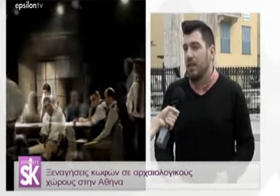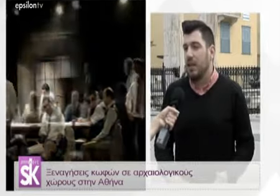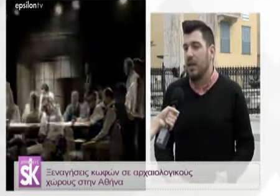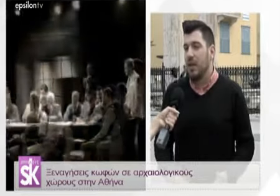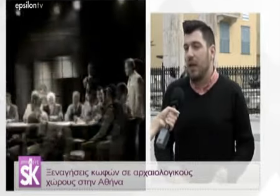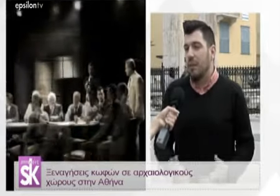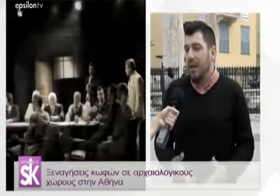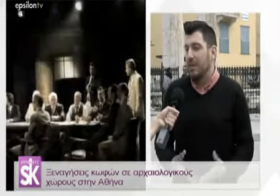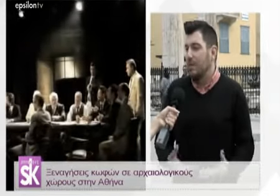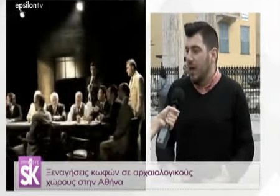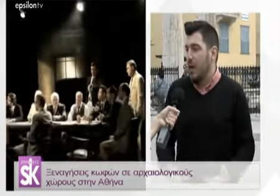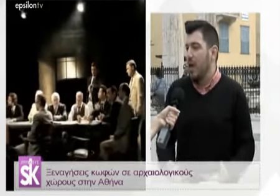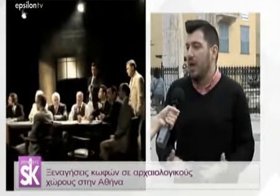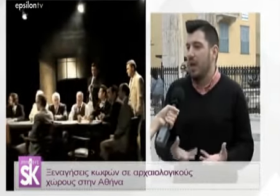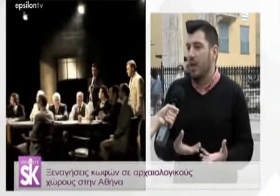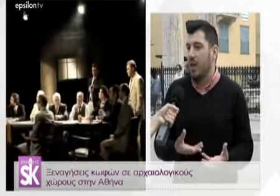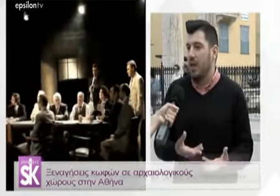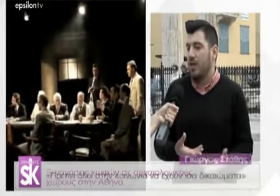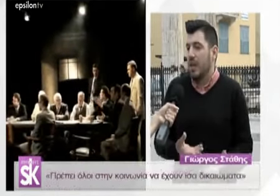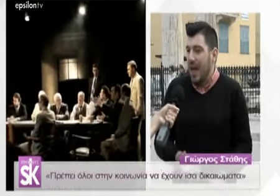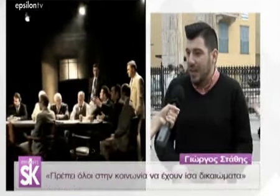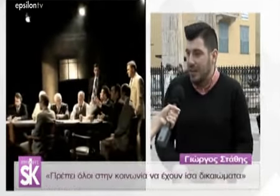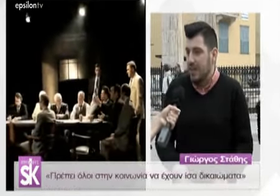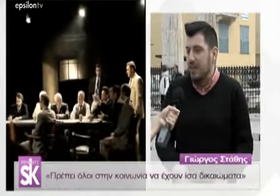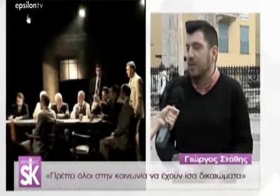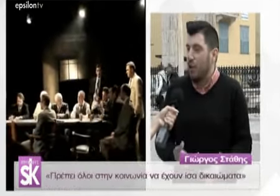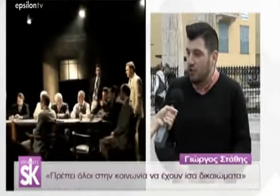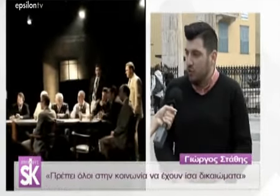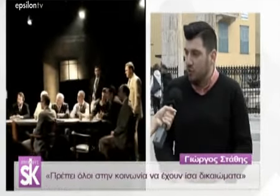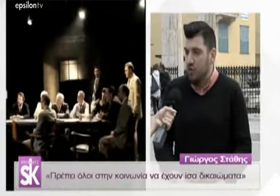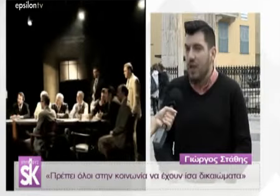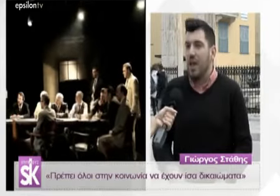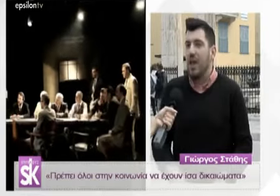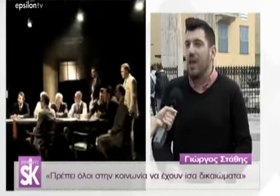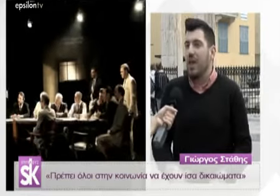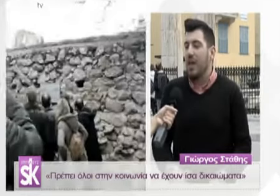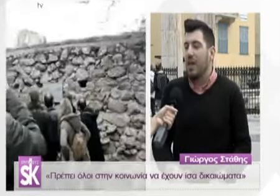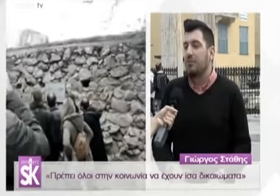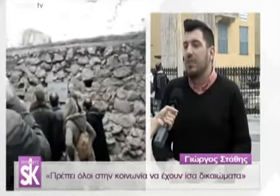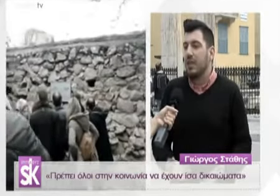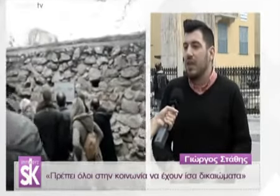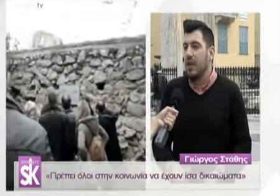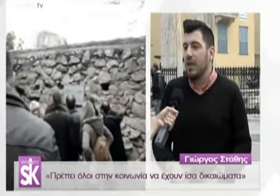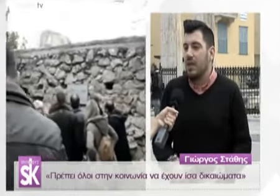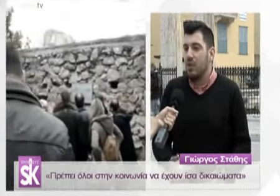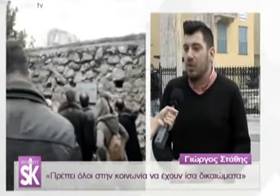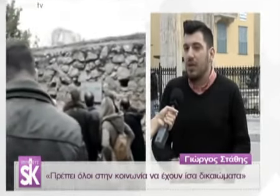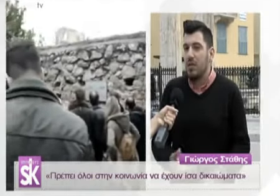γιατί απίλαυσαν μια ξενάγηση στη γλώσσα τους και γενικότερα